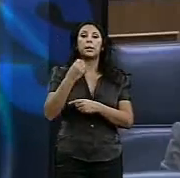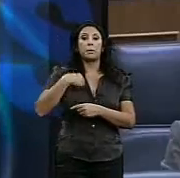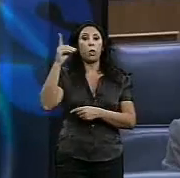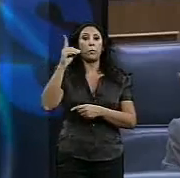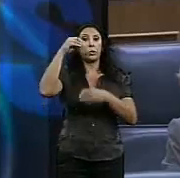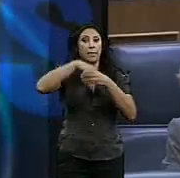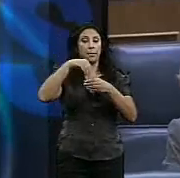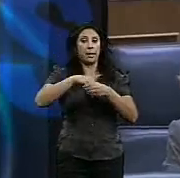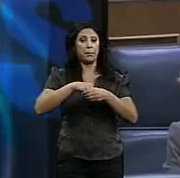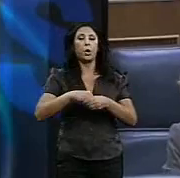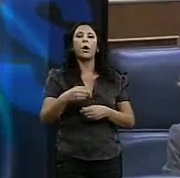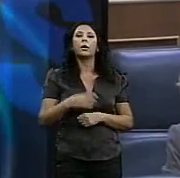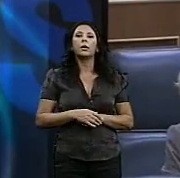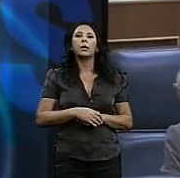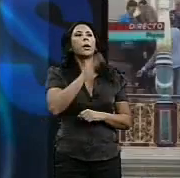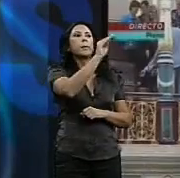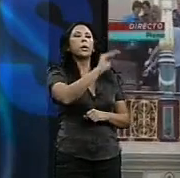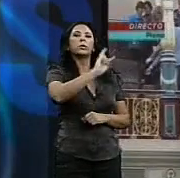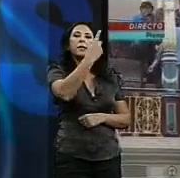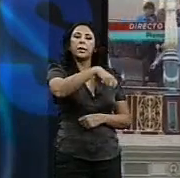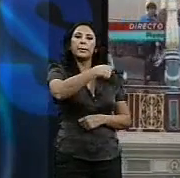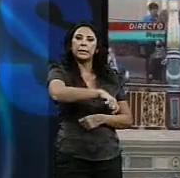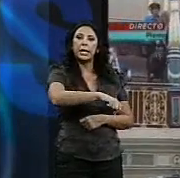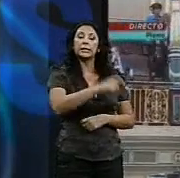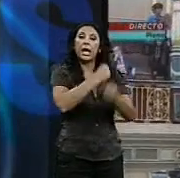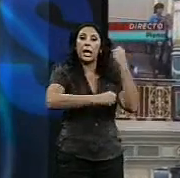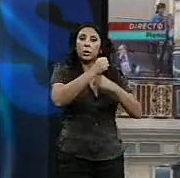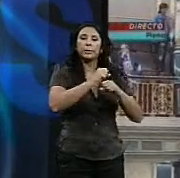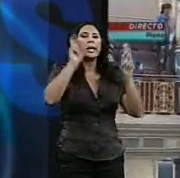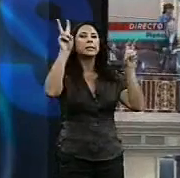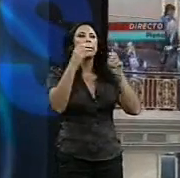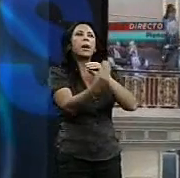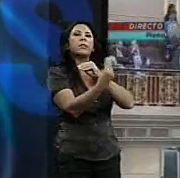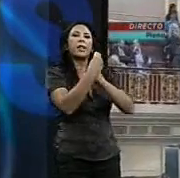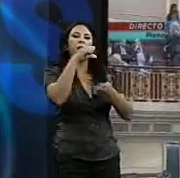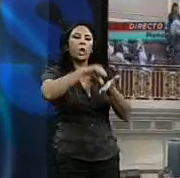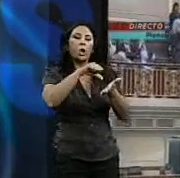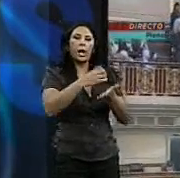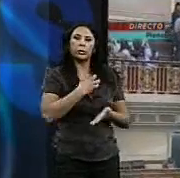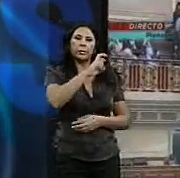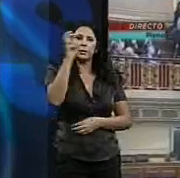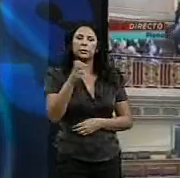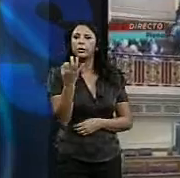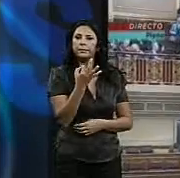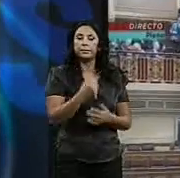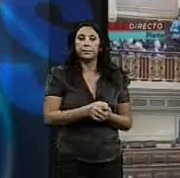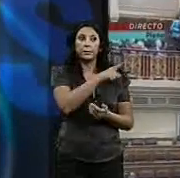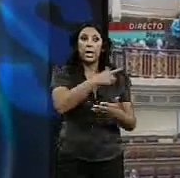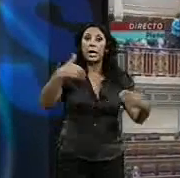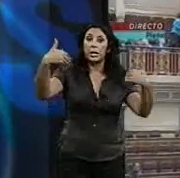ha preguntado a la vicepresidenta económica Elena Salgado por la financiación local. En este sentido la responsable del ramo ha apuntado a